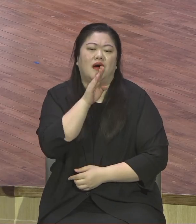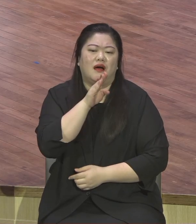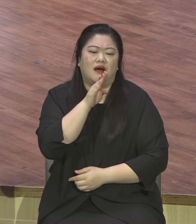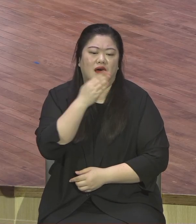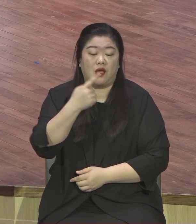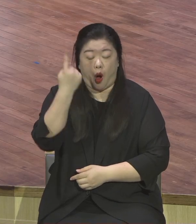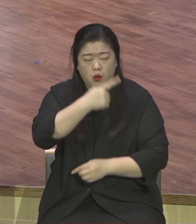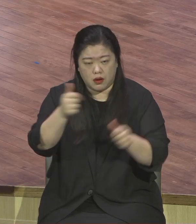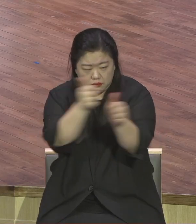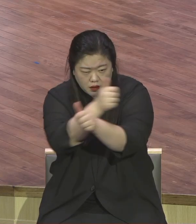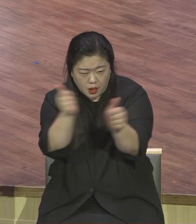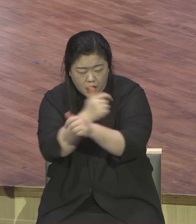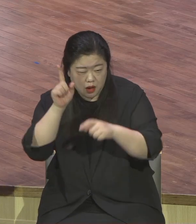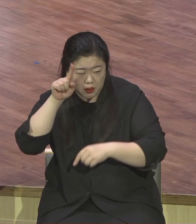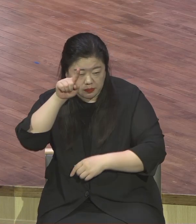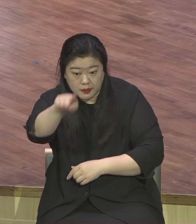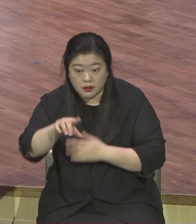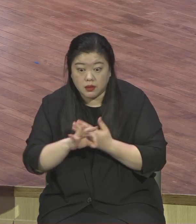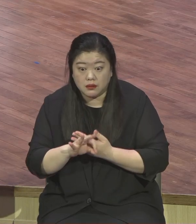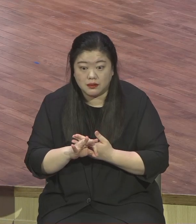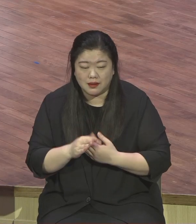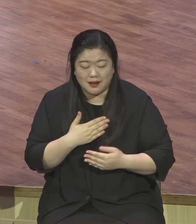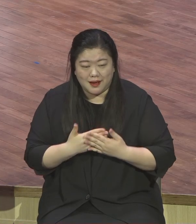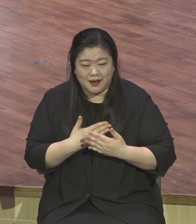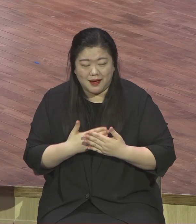얼마나 걸어갔던지 몇 시간 걸어도 하나도 안 피곤해